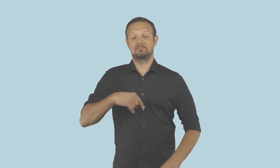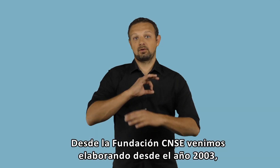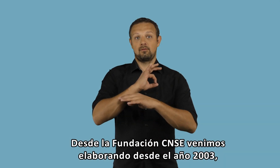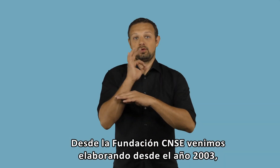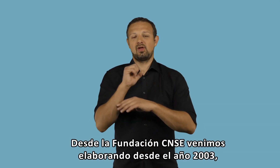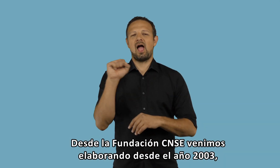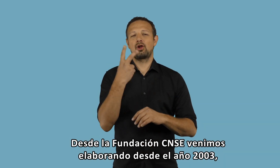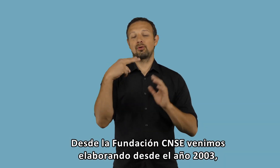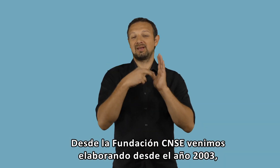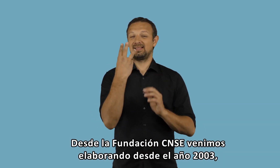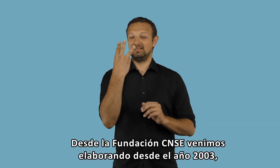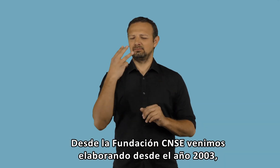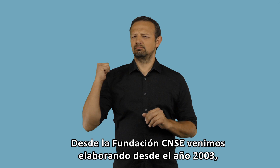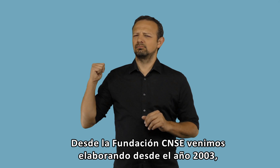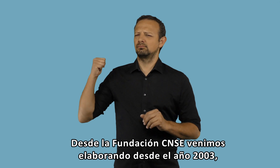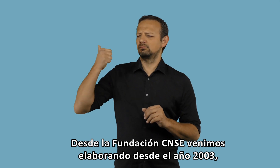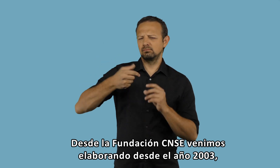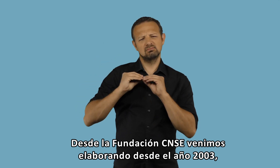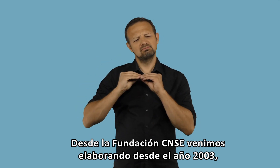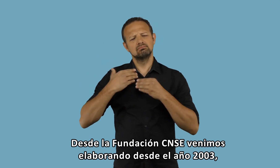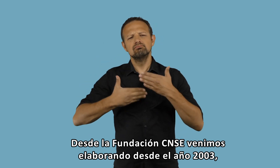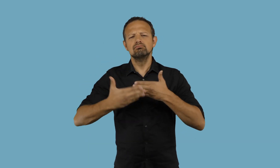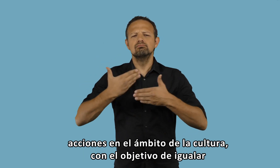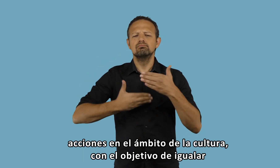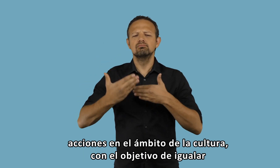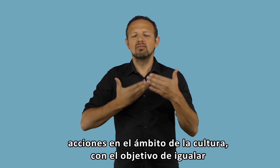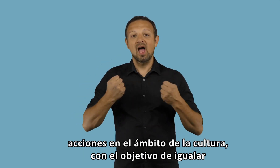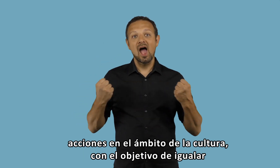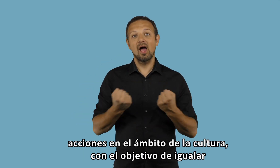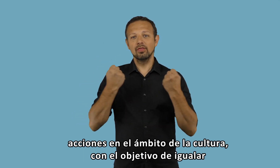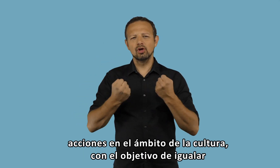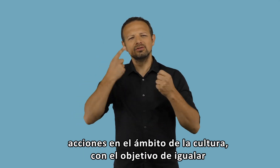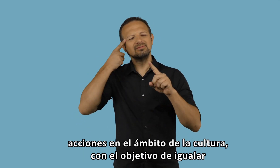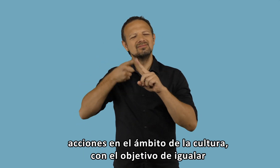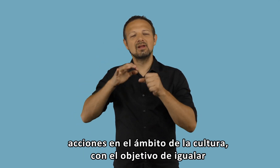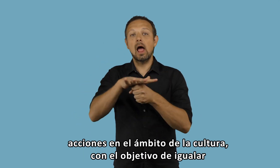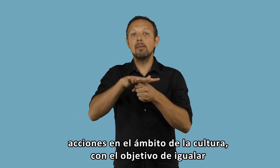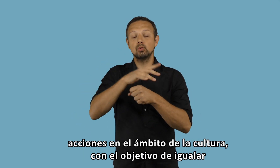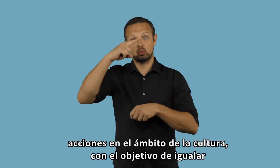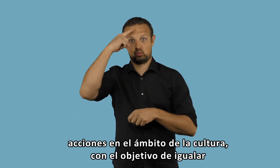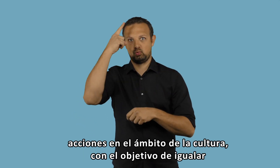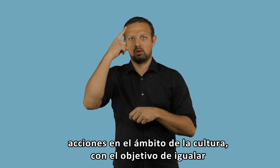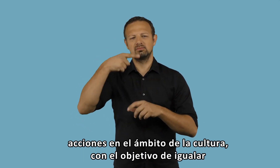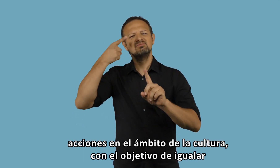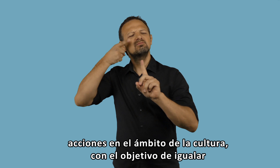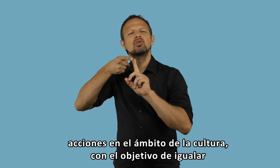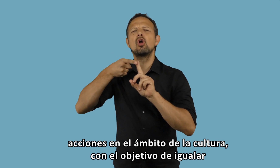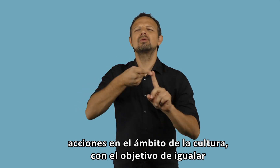Desde la Fundación CNSE venimos elaborando desde el año 2003 acciones en el ámbito de la cultura con el objetivo